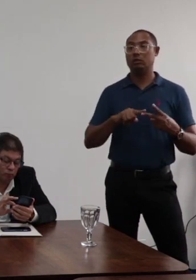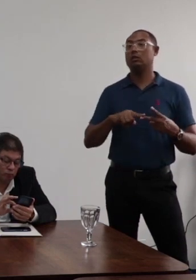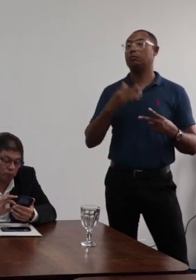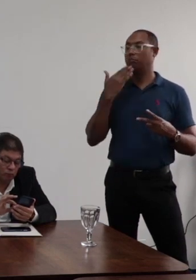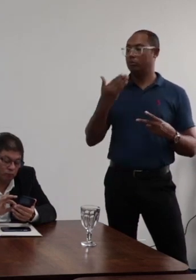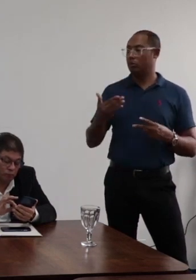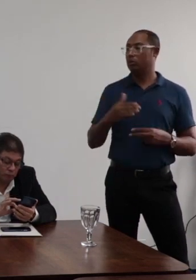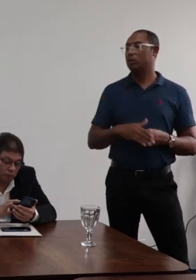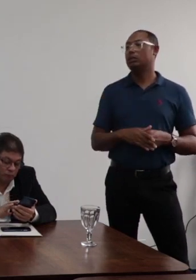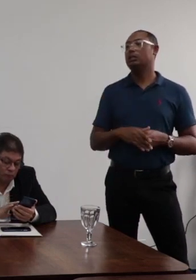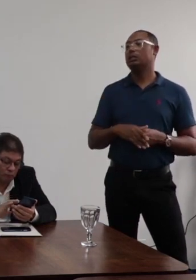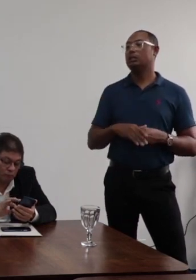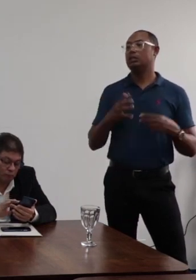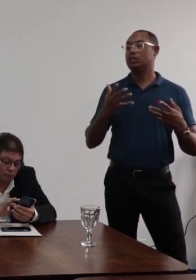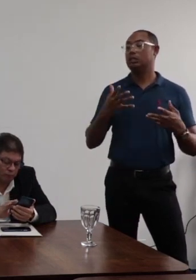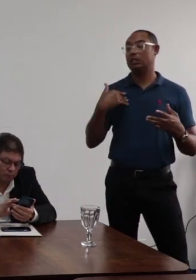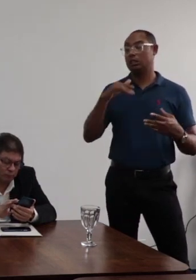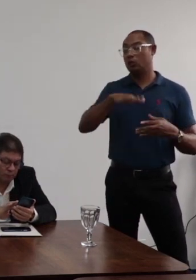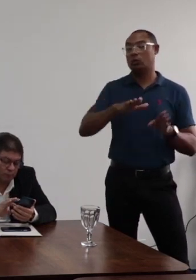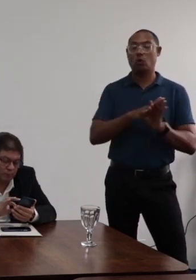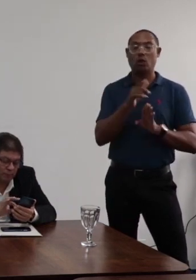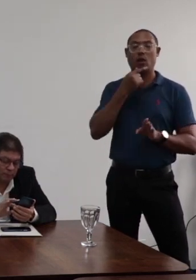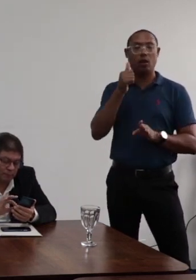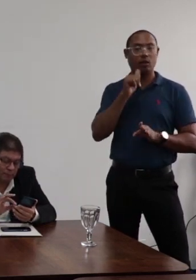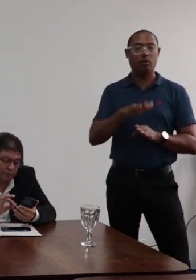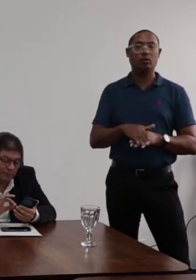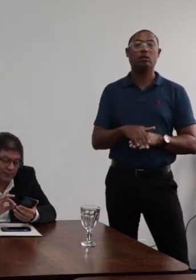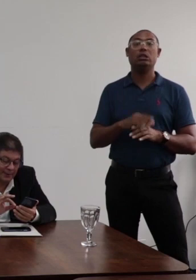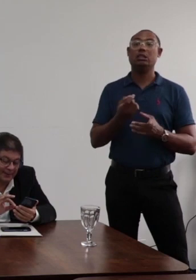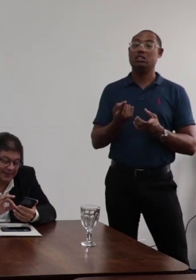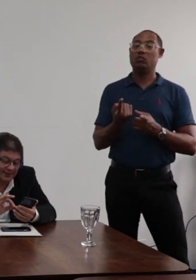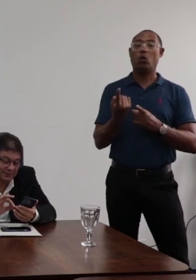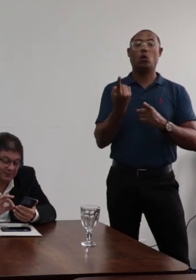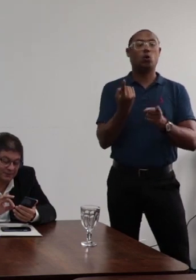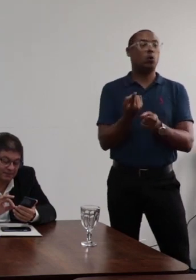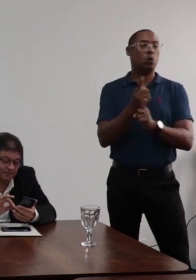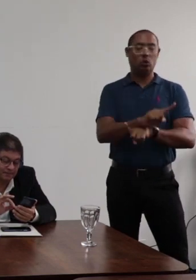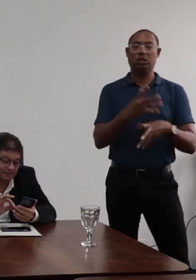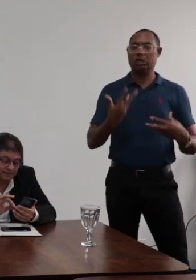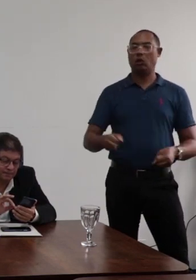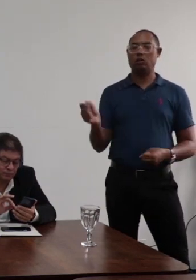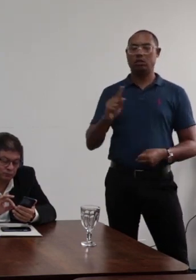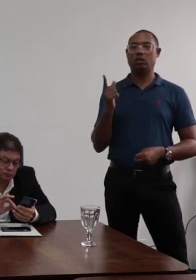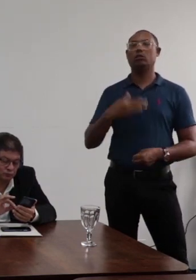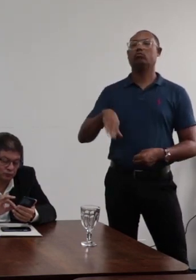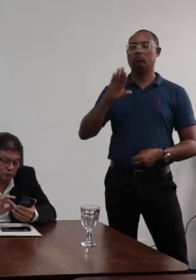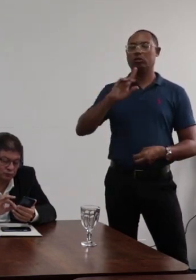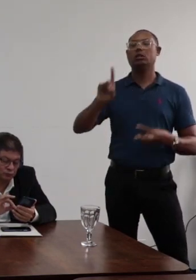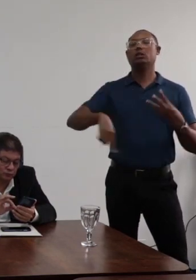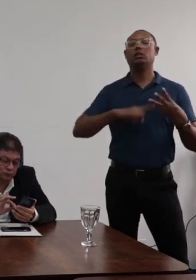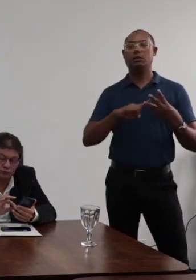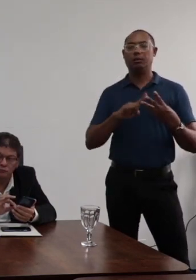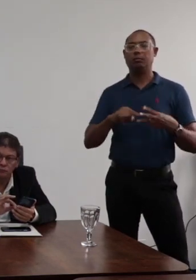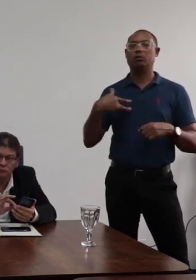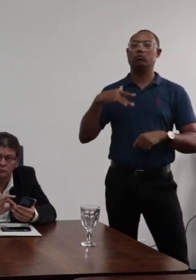pedir que os conselheiros e conselheiras que sejam contrários se manifestem na sequência